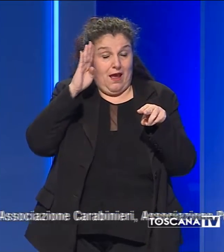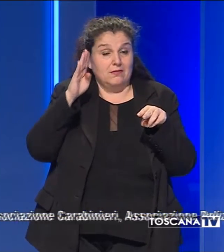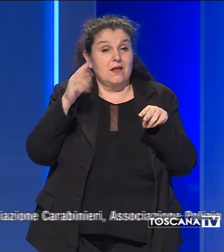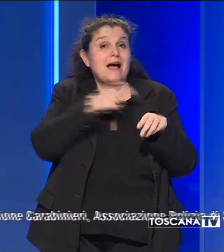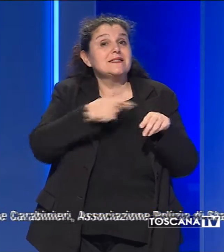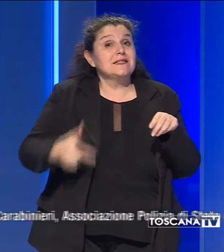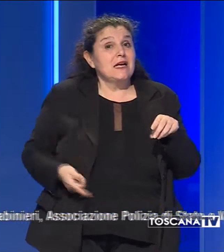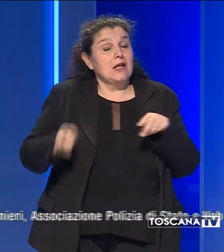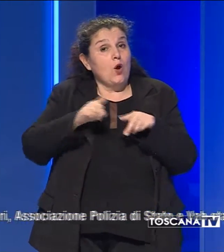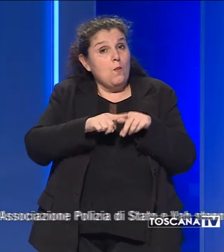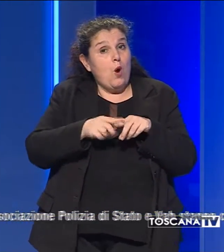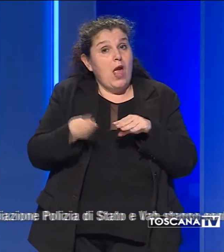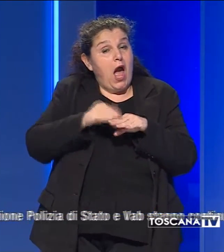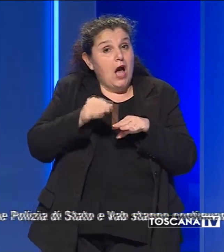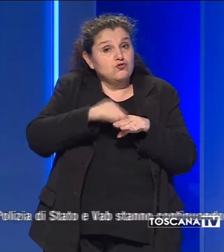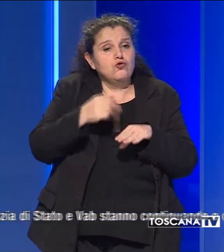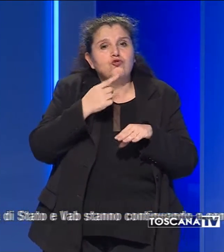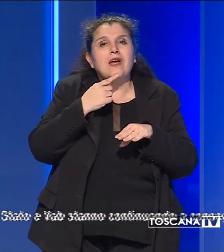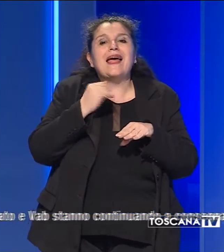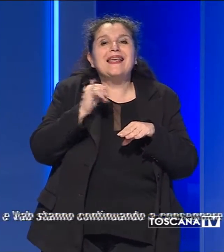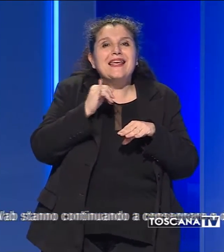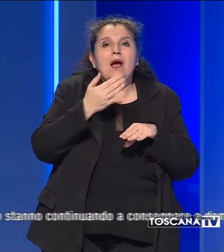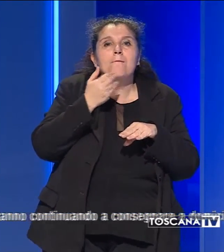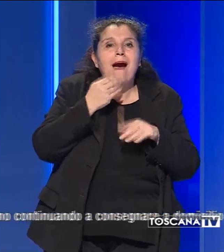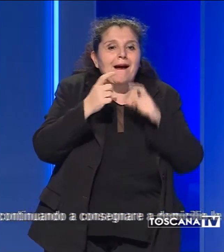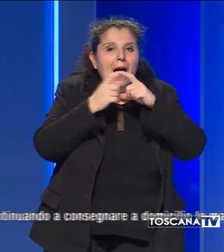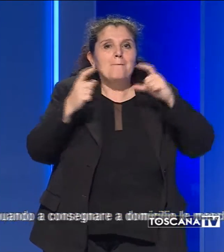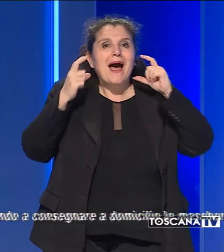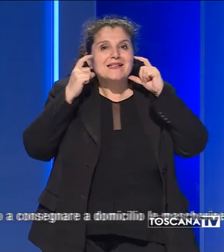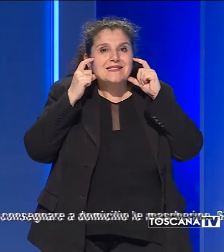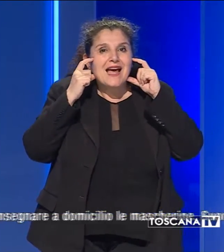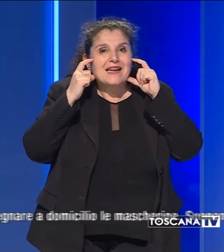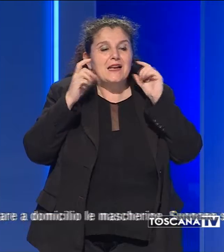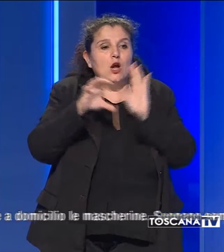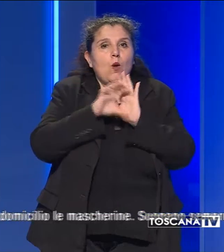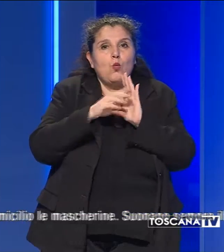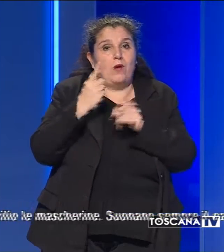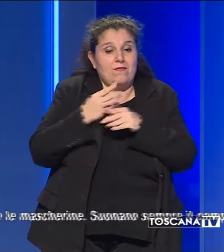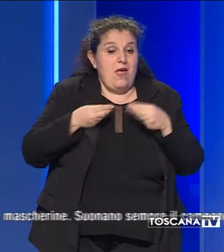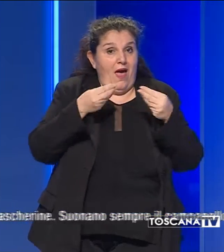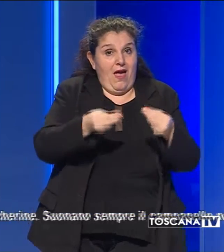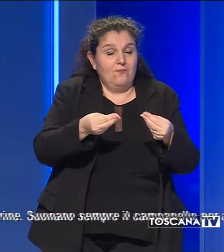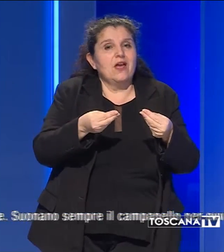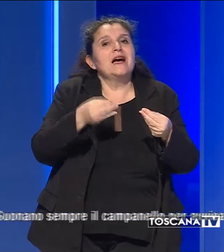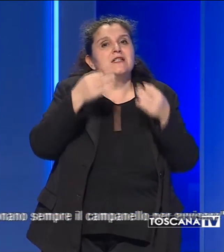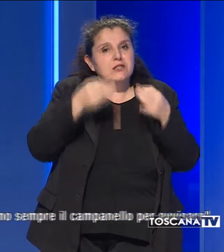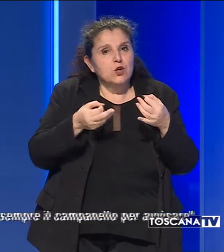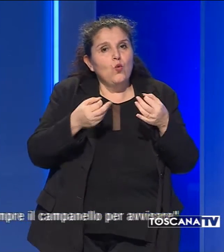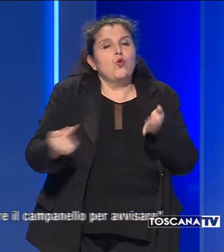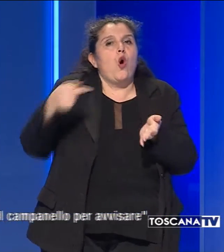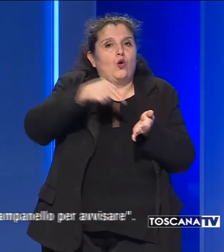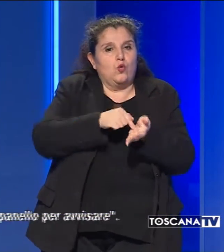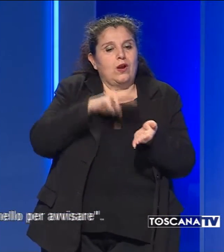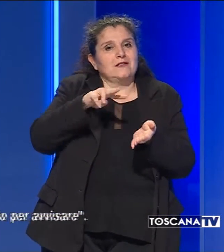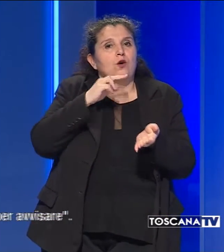poi tiene a precisare che chiunque resti sprovvisto della fornitura stabilita sarà raggiunto nuovamente dai